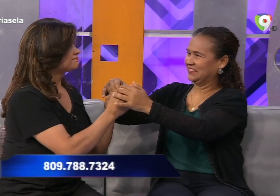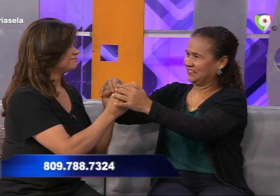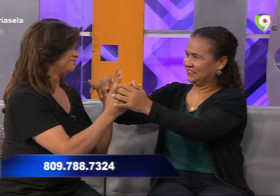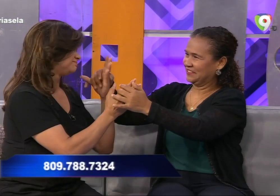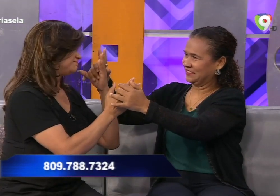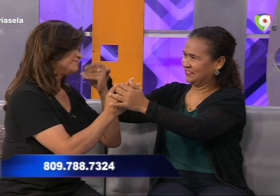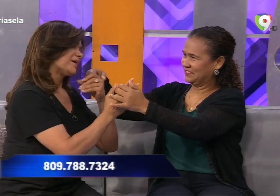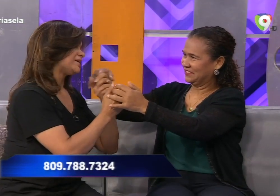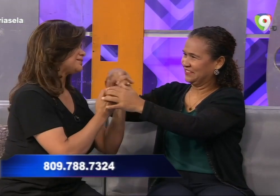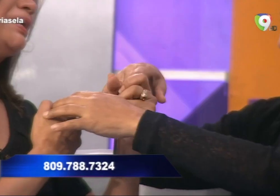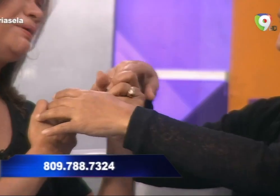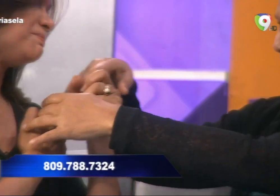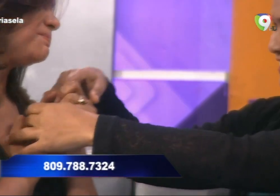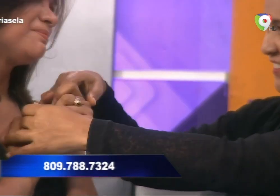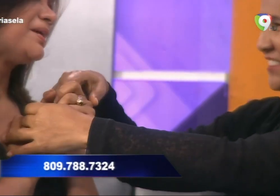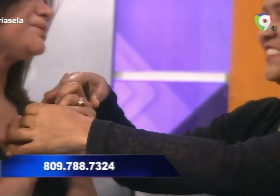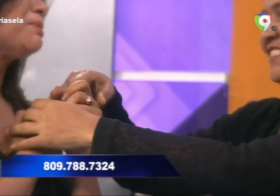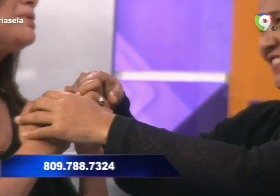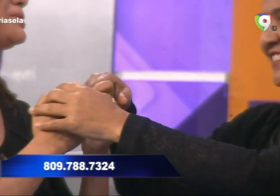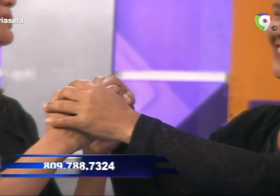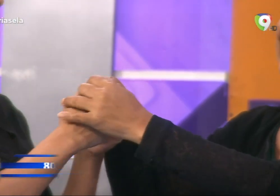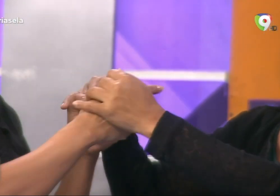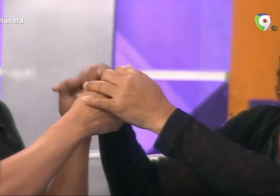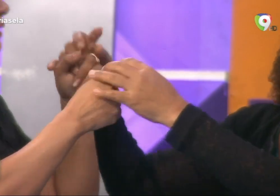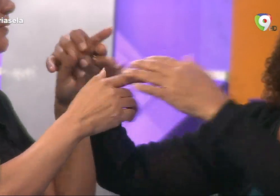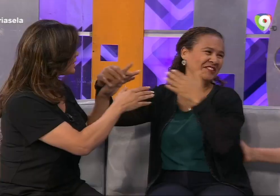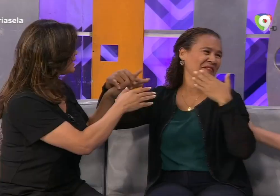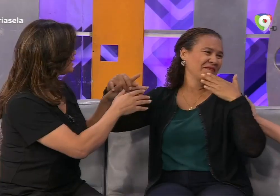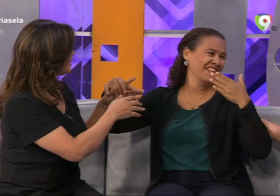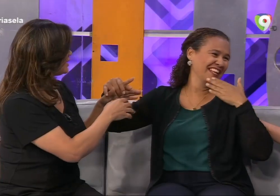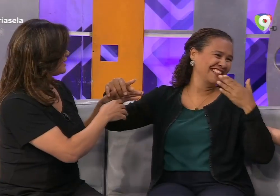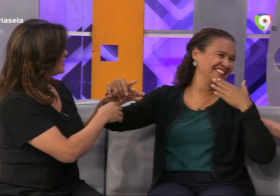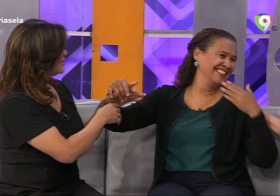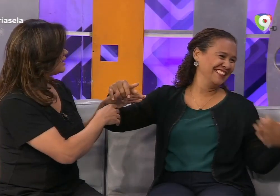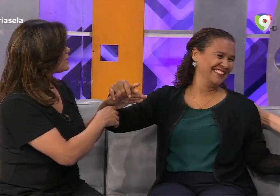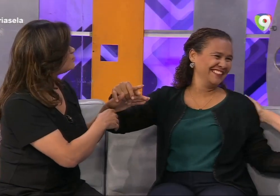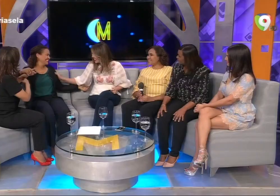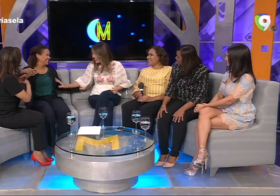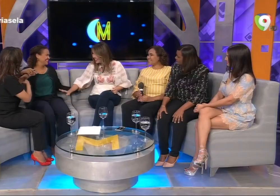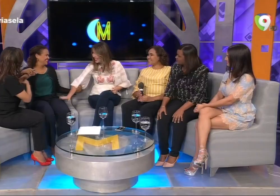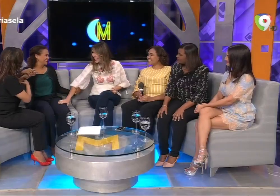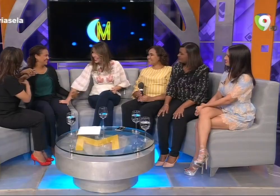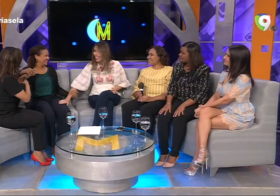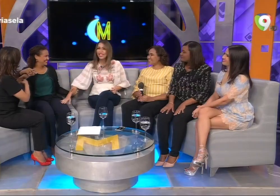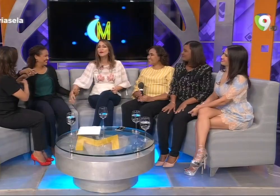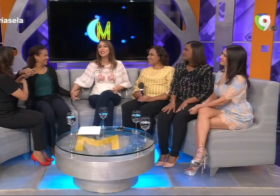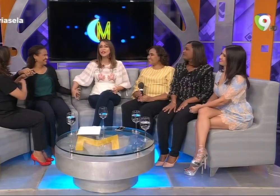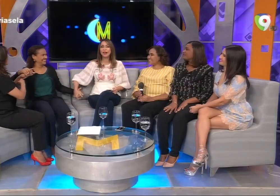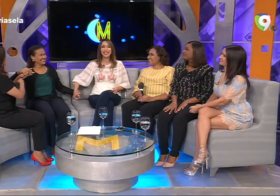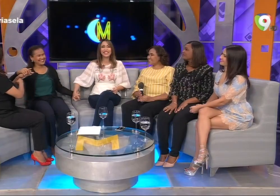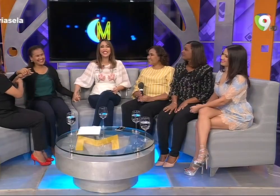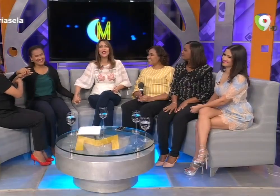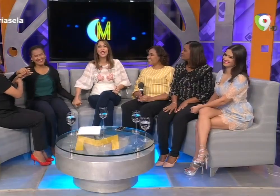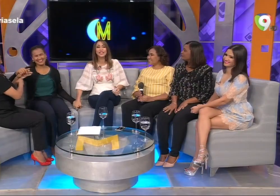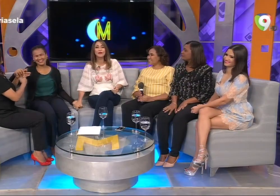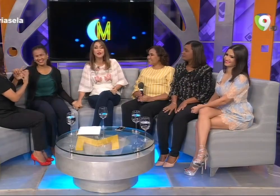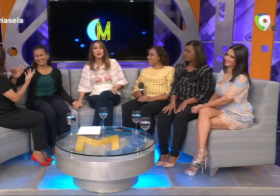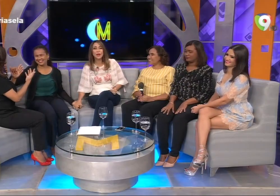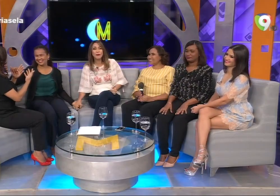tan hermoso tienes dios lo bendiga enhorabuena mamá muchas gracias muchísimas gracias señores hacemos una